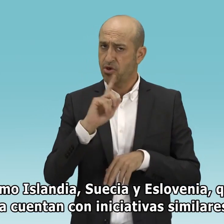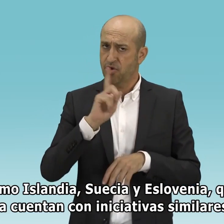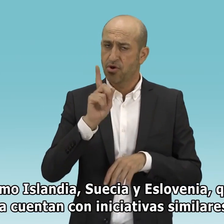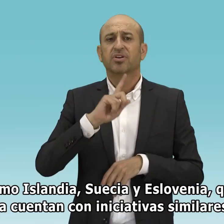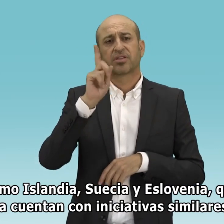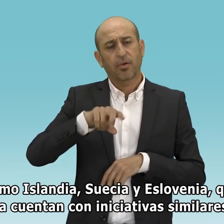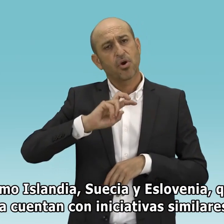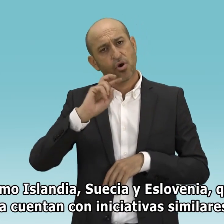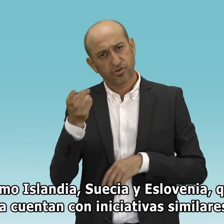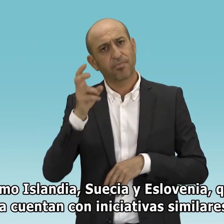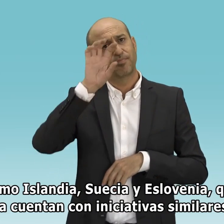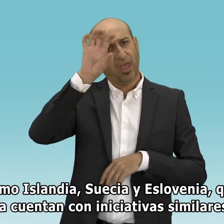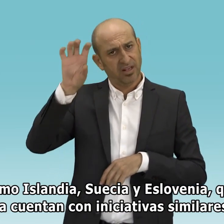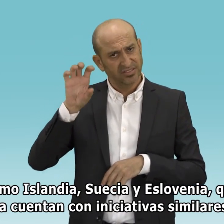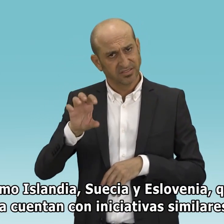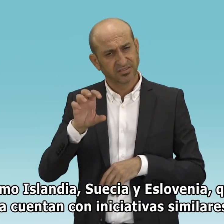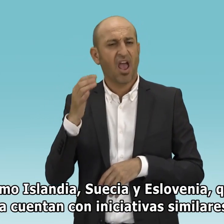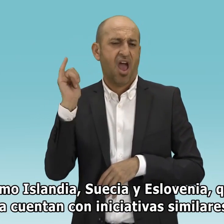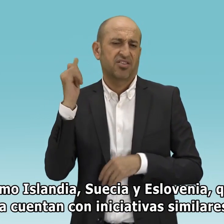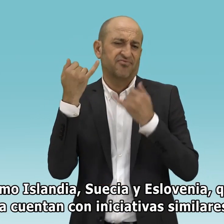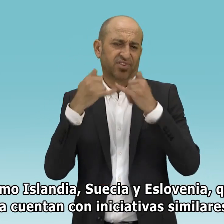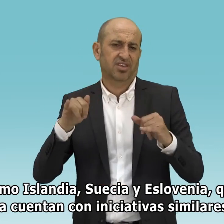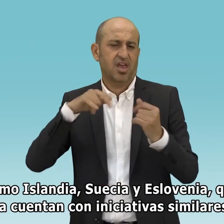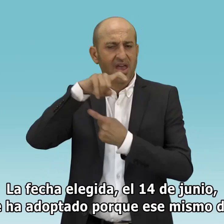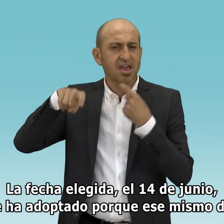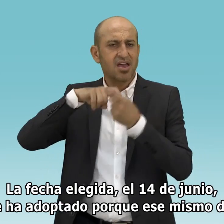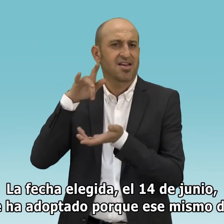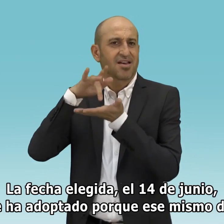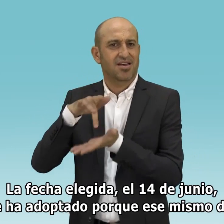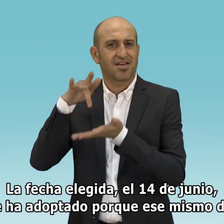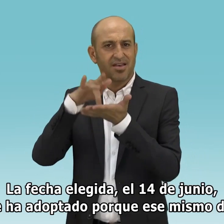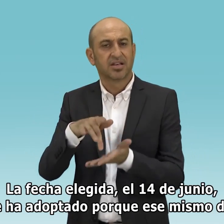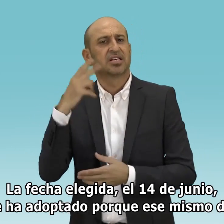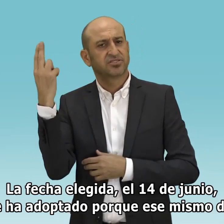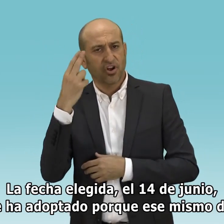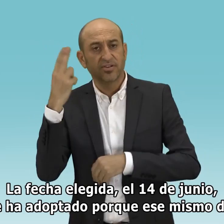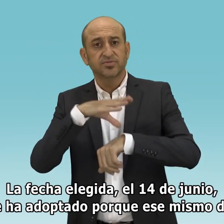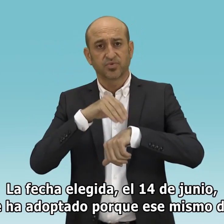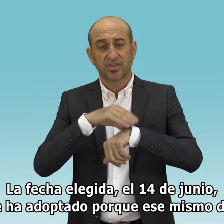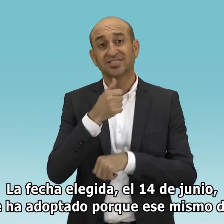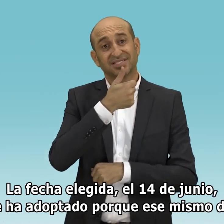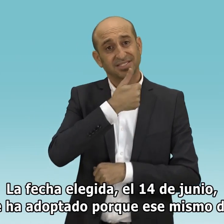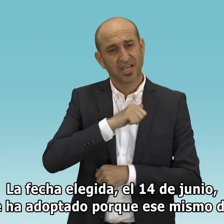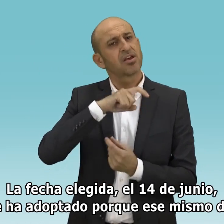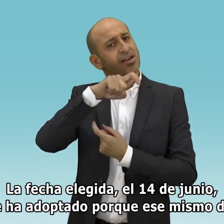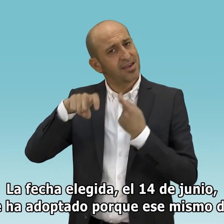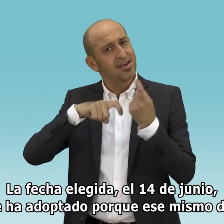Eslovenia, que ya cuentan con iniciativas similares. La fecha elegida, el 14 de junio,